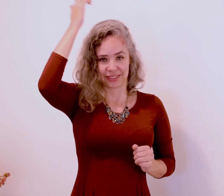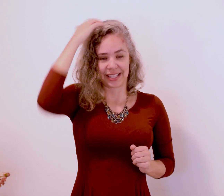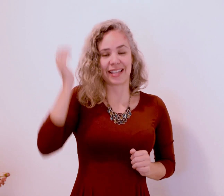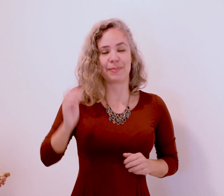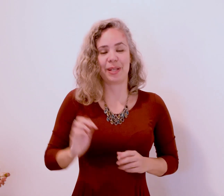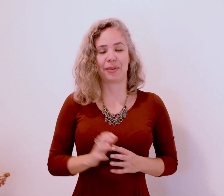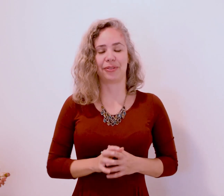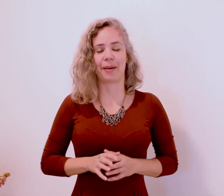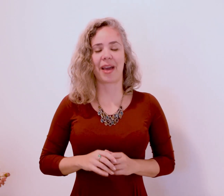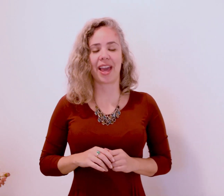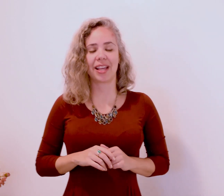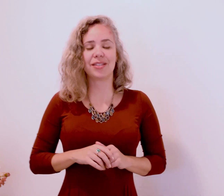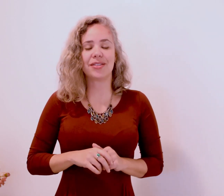Respire profundamente